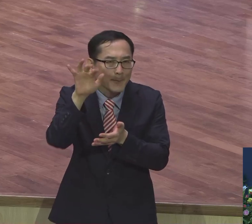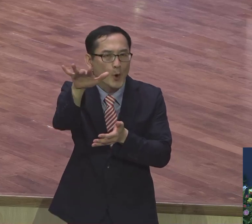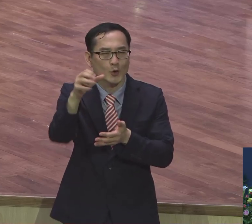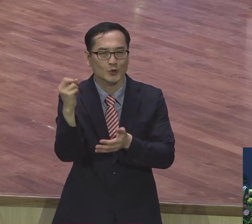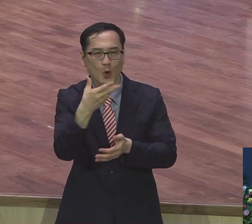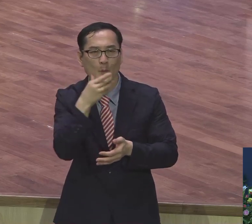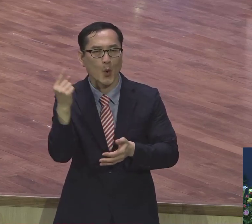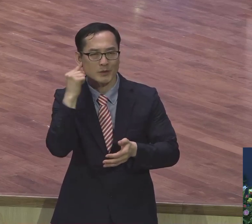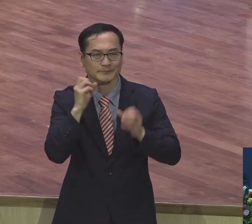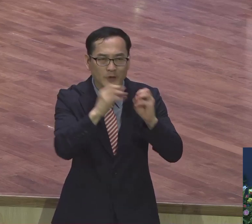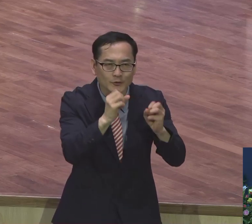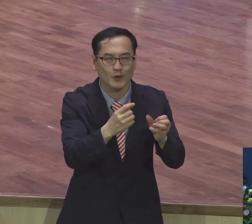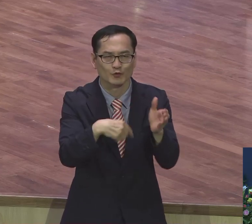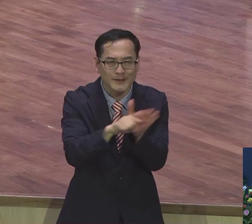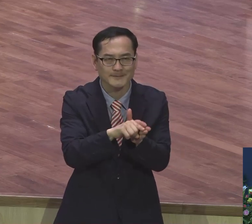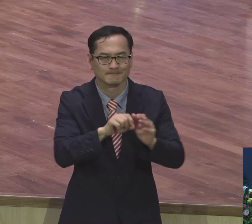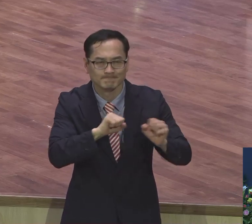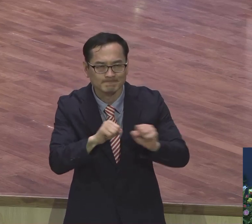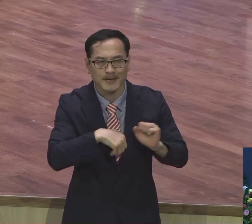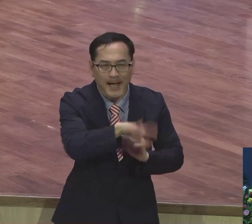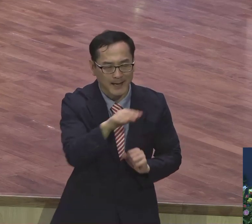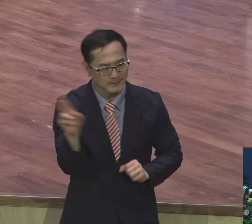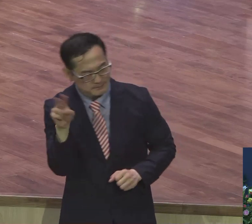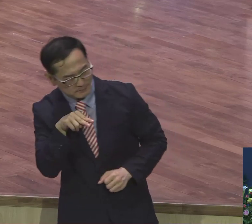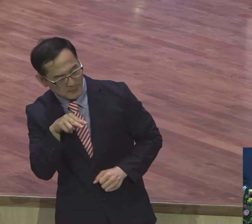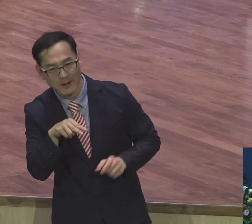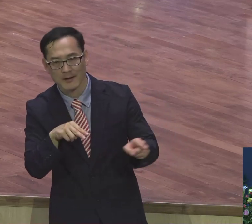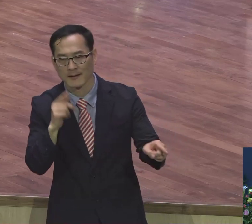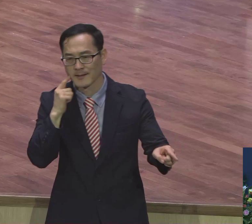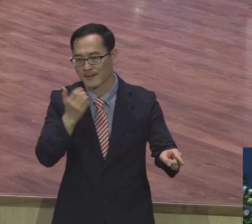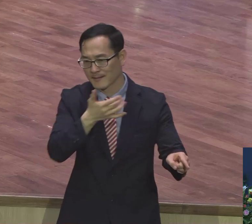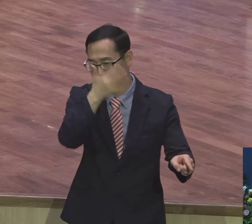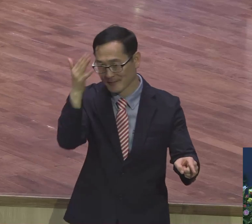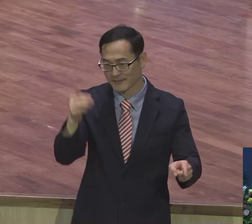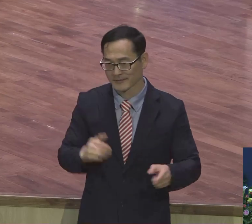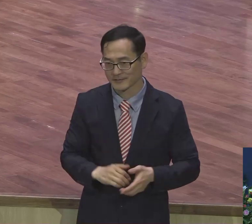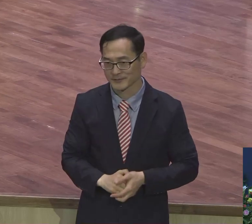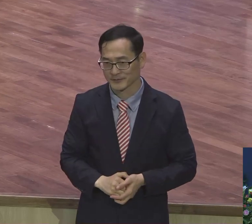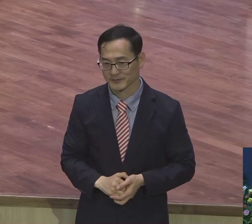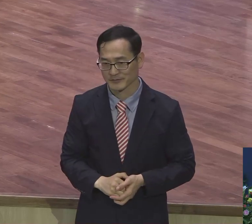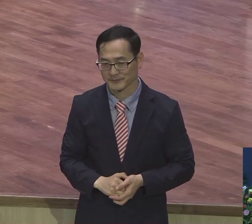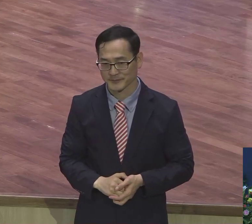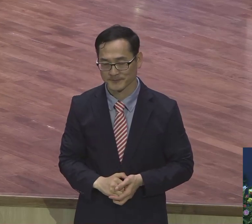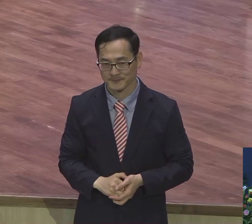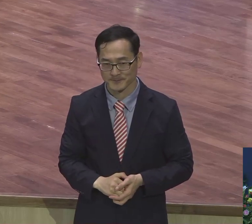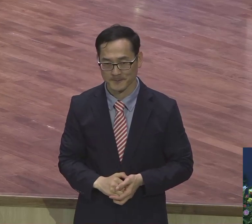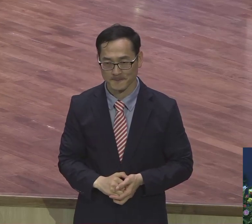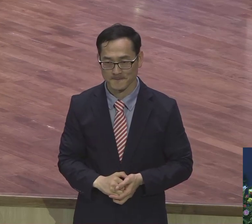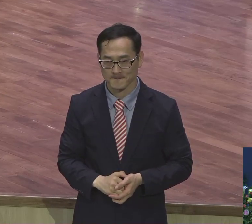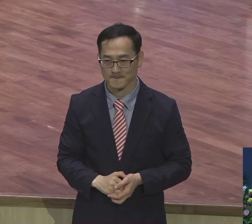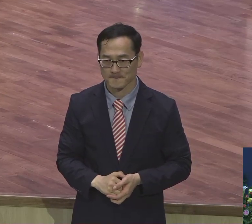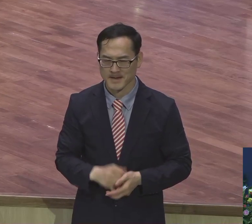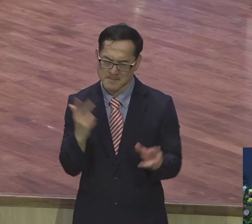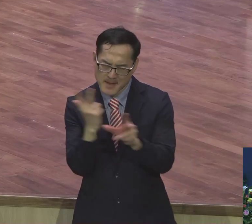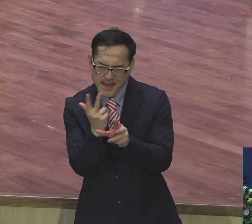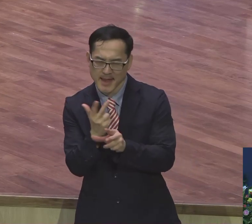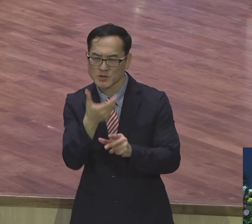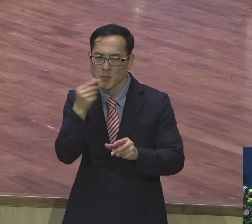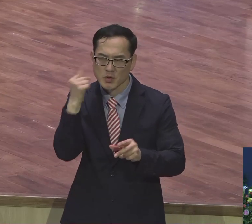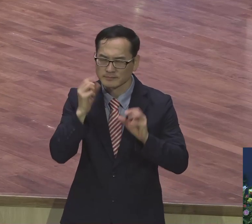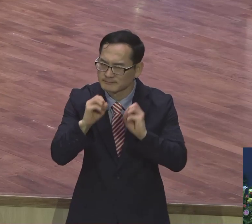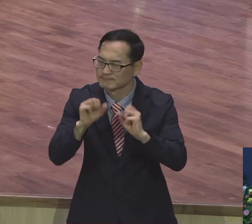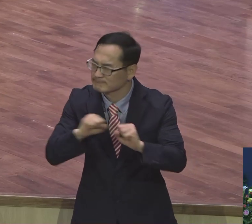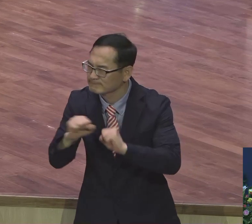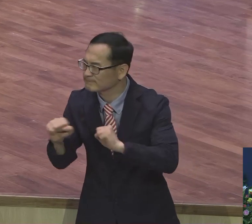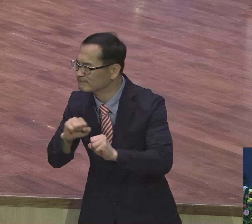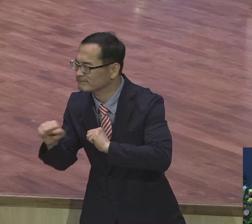복음을 증거하는 그 삶을 저는 오랫동안 살았거든요. 매주 했거든요. 매주. 그거 보니까 나도